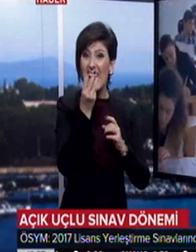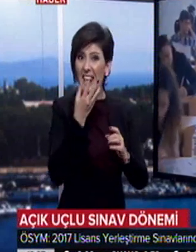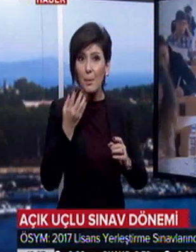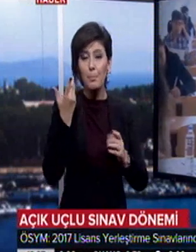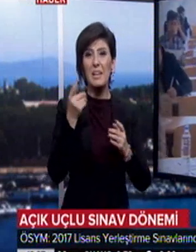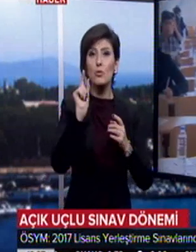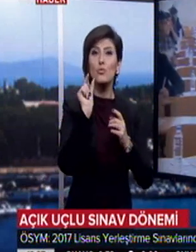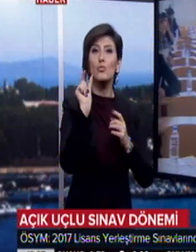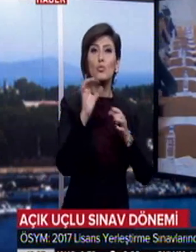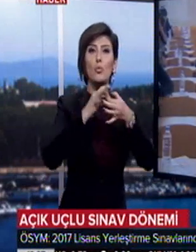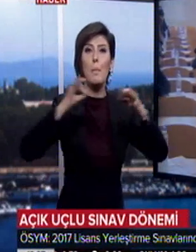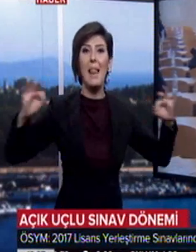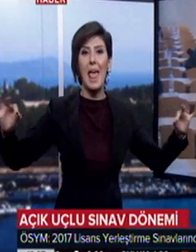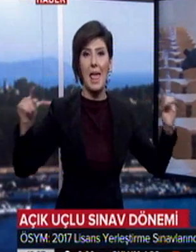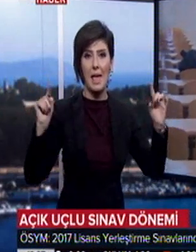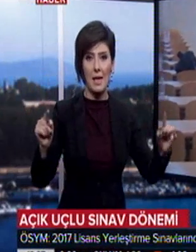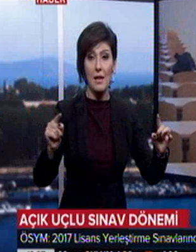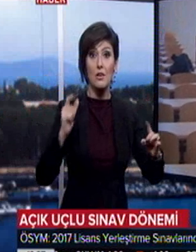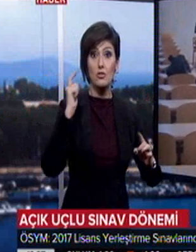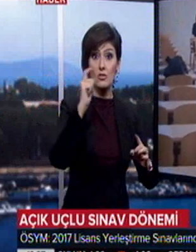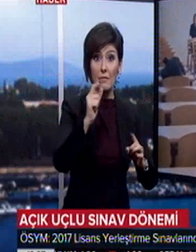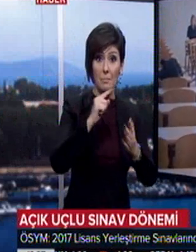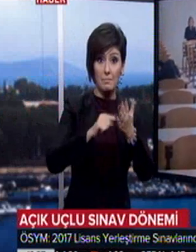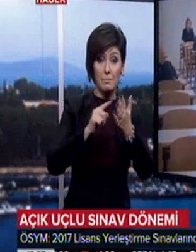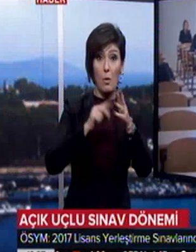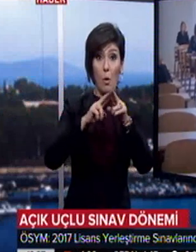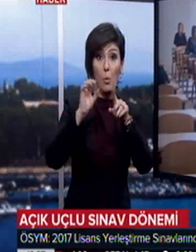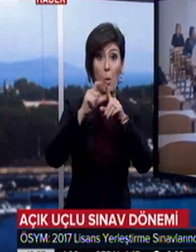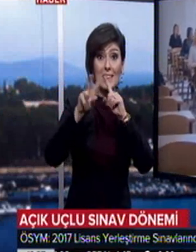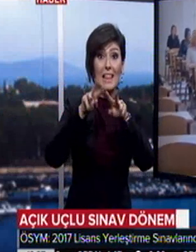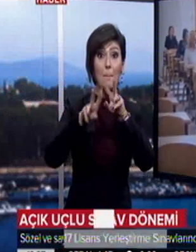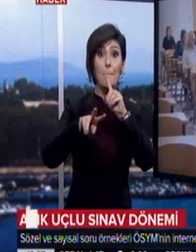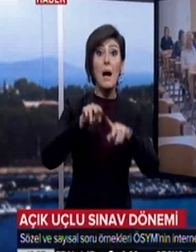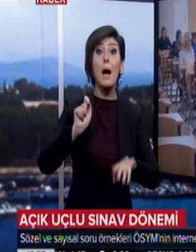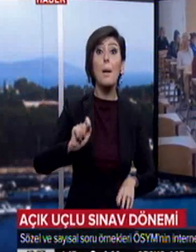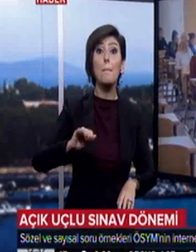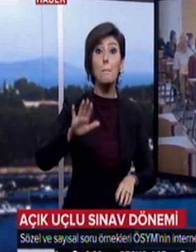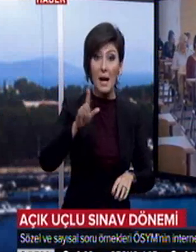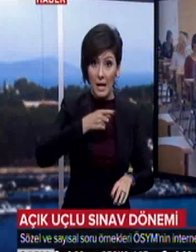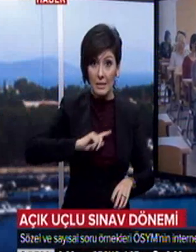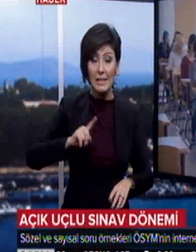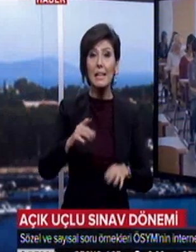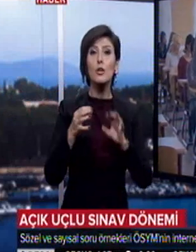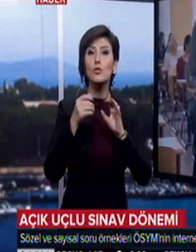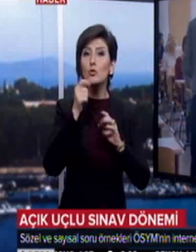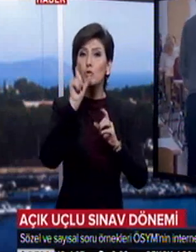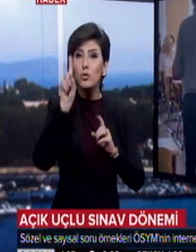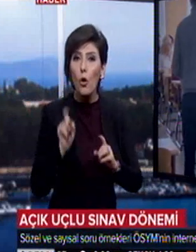kodlanacak. Cevap kağıdına kodlama yapmayan adaylar, ilgili soruya yanıt vermemiş sayılacak. Her